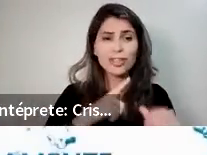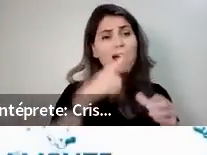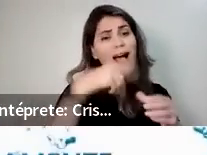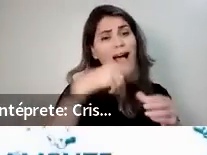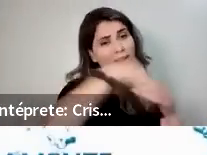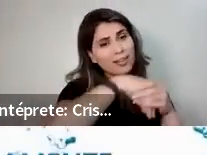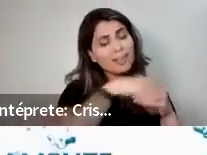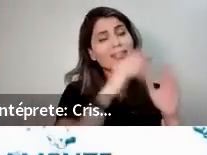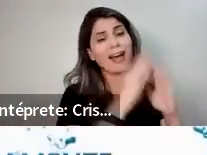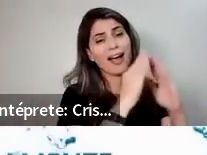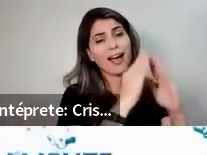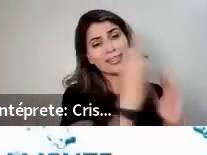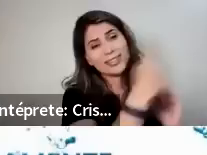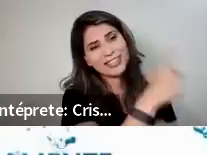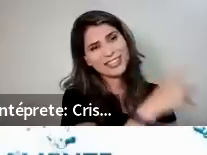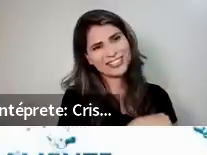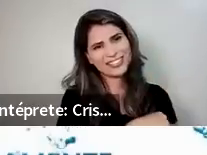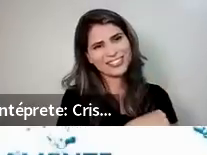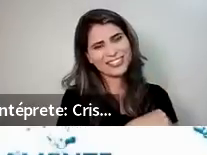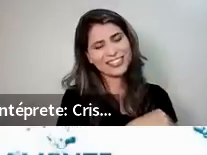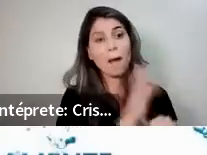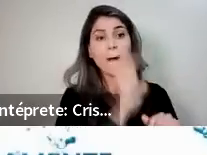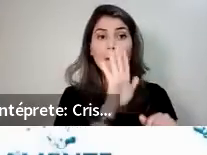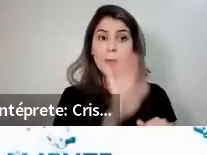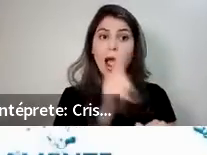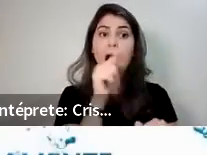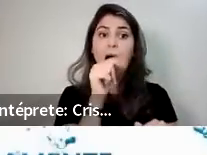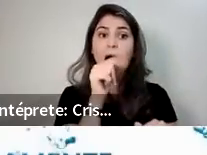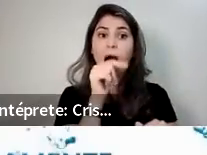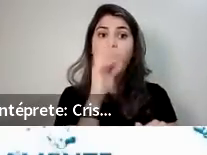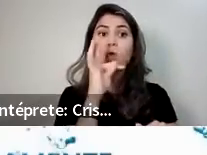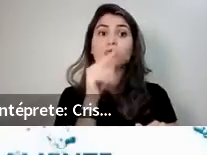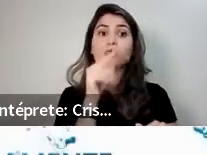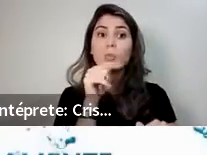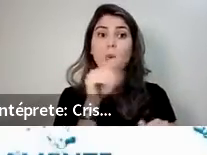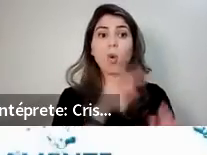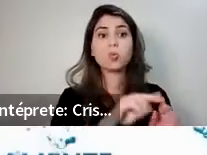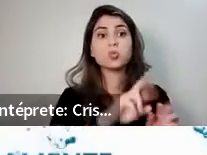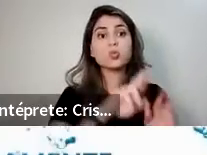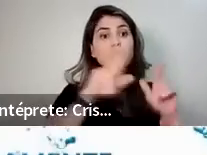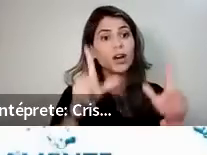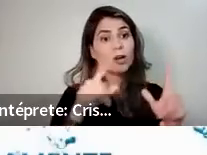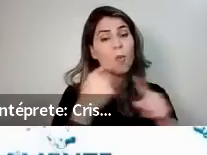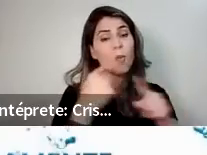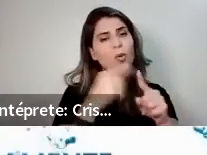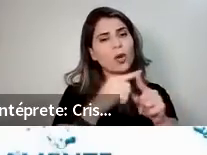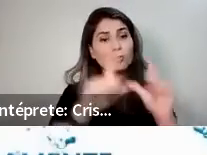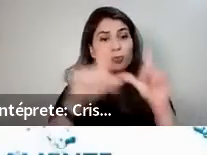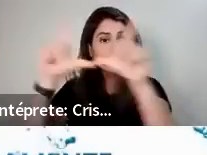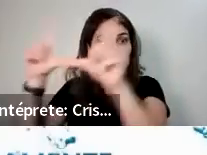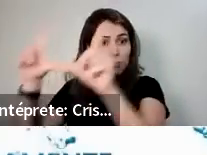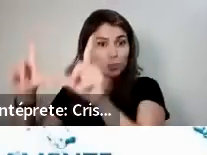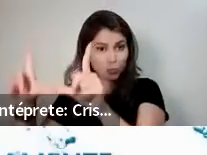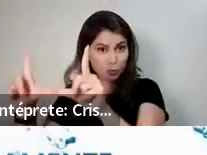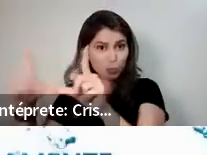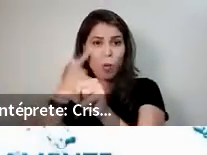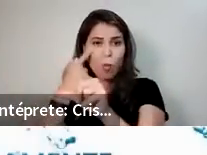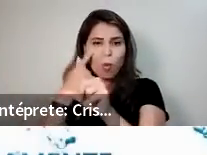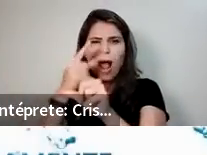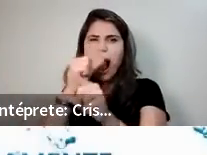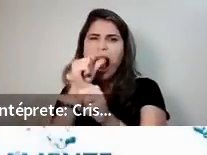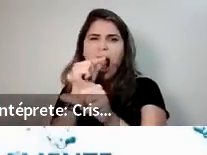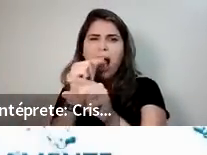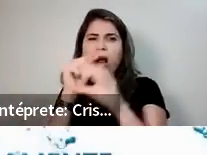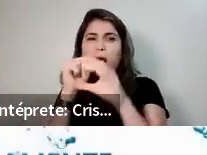só como o organismo da Marta está mais hidratado. É o que está acontecendo com o meu e o que pode acontecer com você. O mesmo hábito que